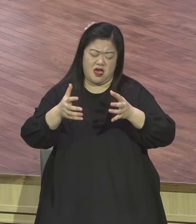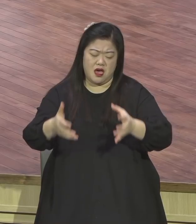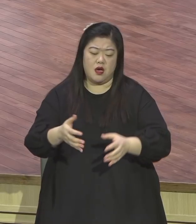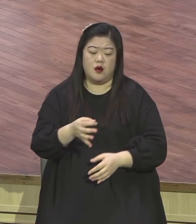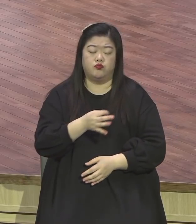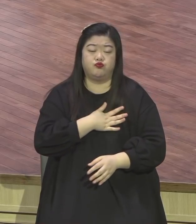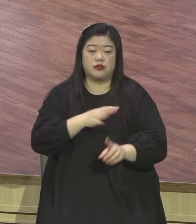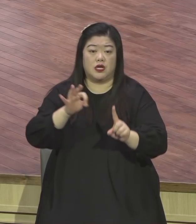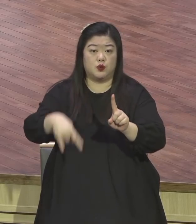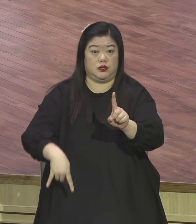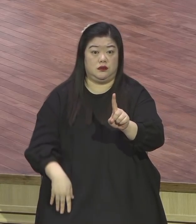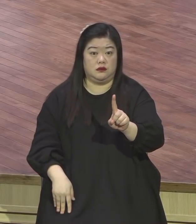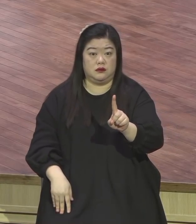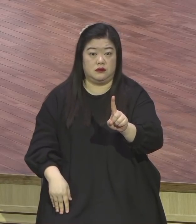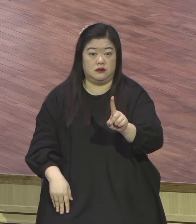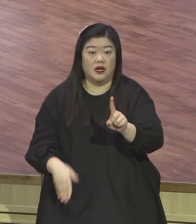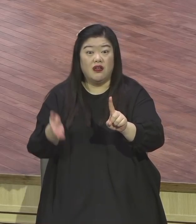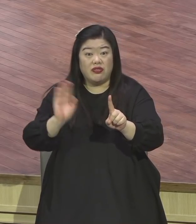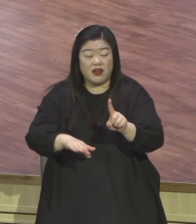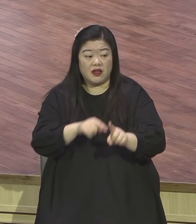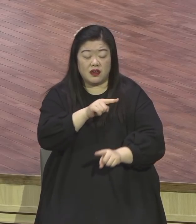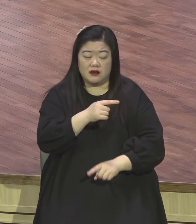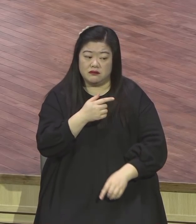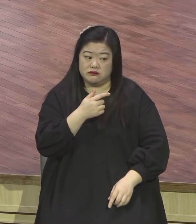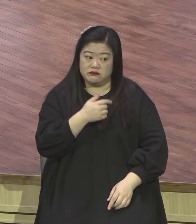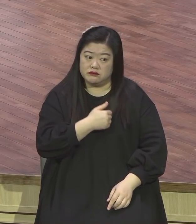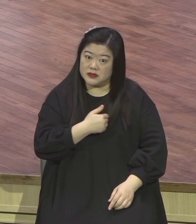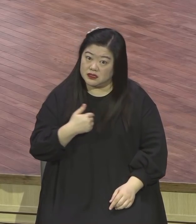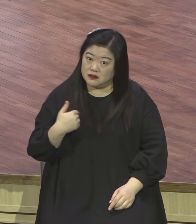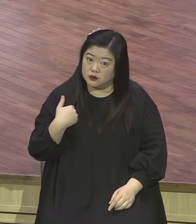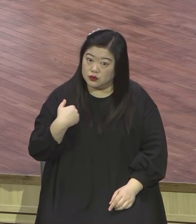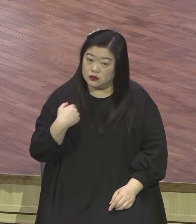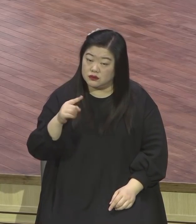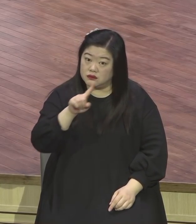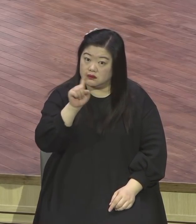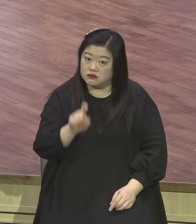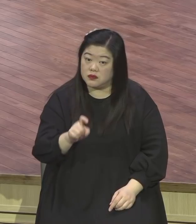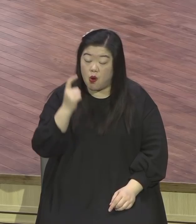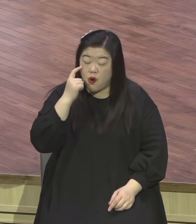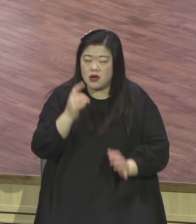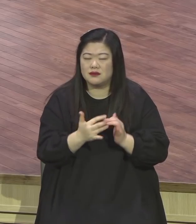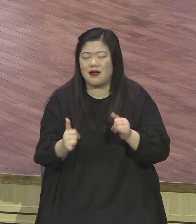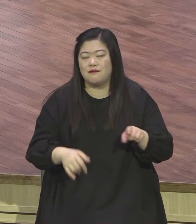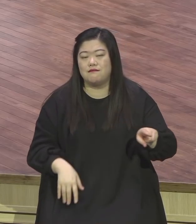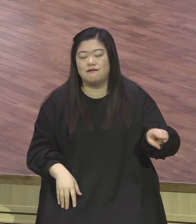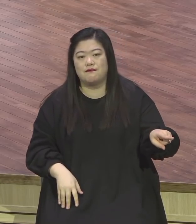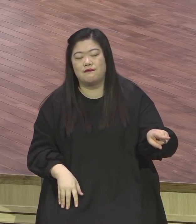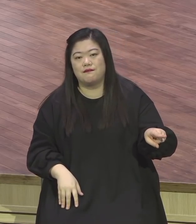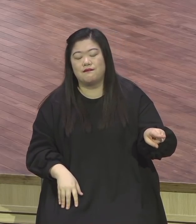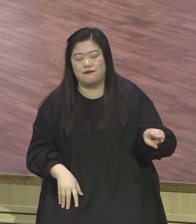만족하십니까 라고 물어보시라고요 사람을 함께해서 피티하고 있는 거요 아시겠어요